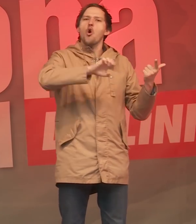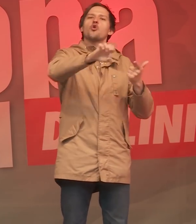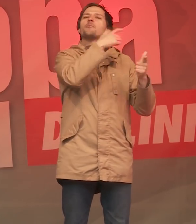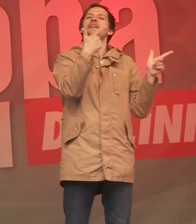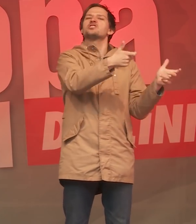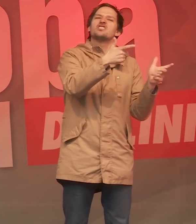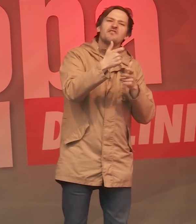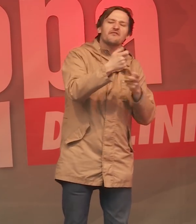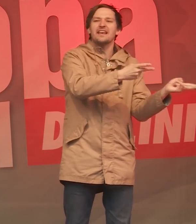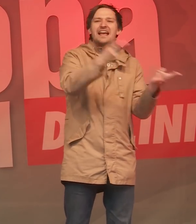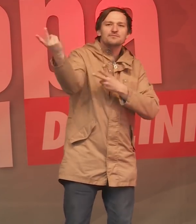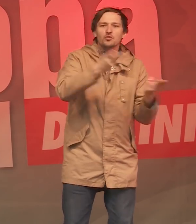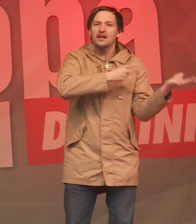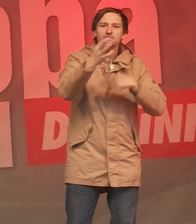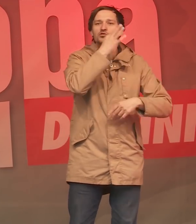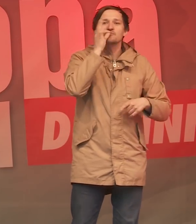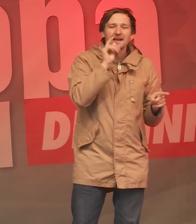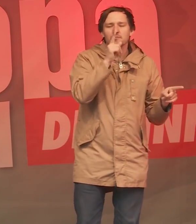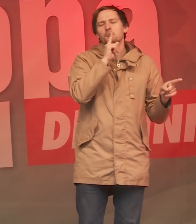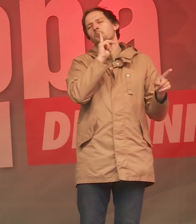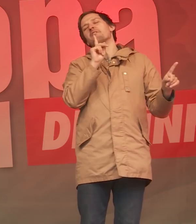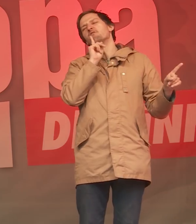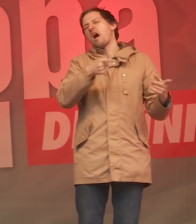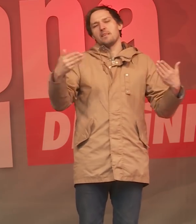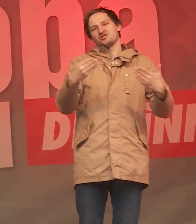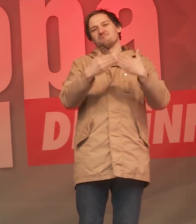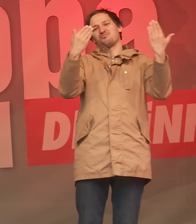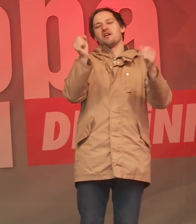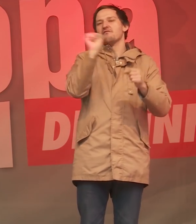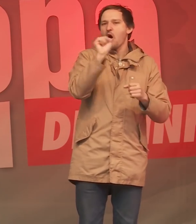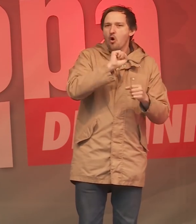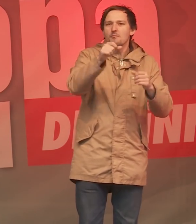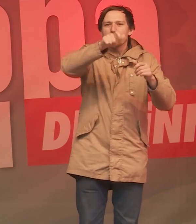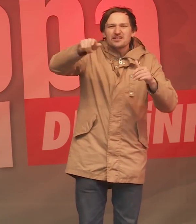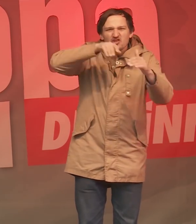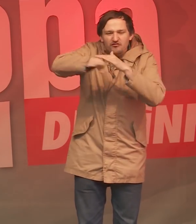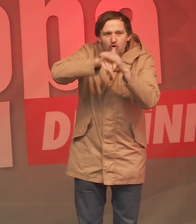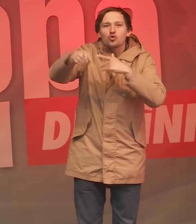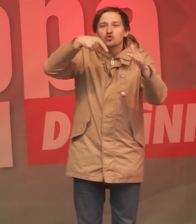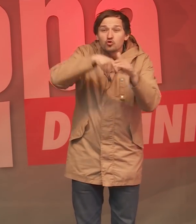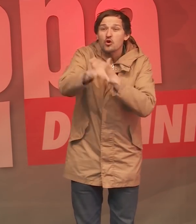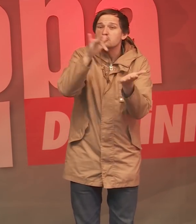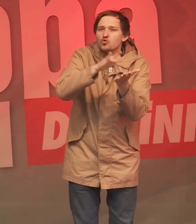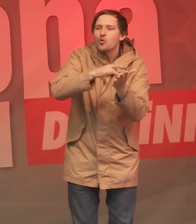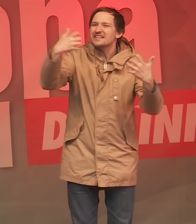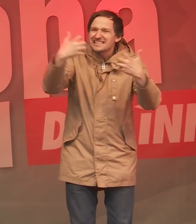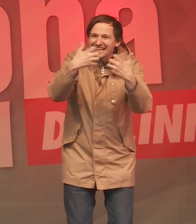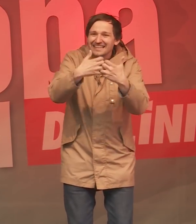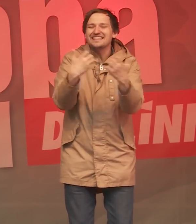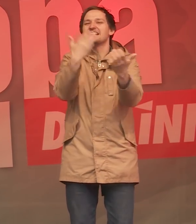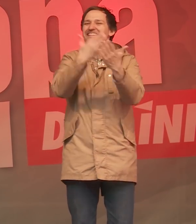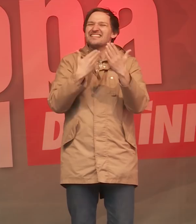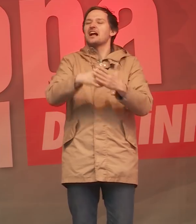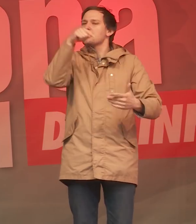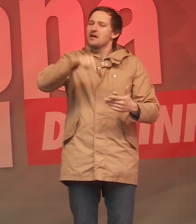Waffenexporte schweigt. Der ist ein Heuchter. Denn Menschen fliehen aufgrund von Krieg. Deshalb sagen wir als Linke, stoppt